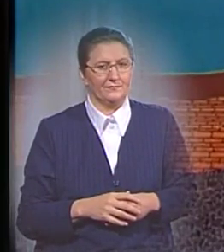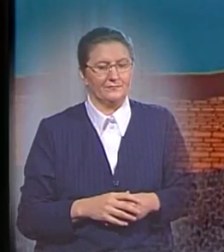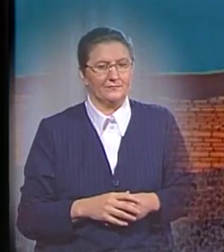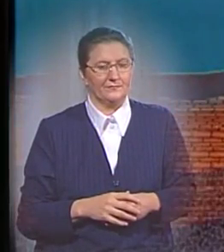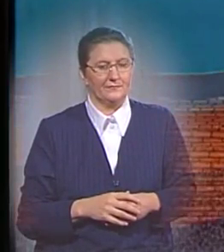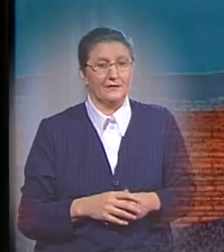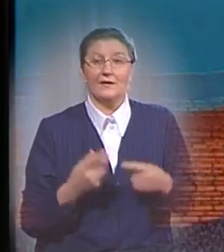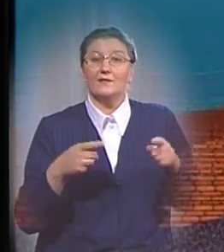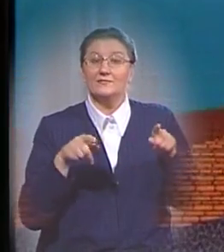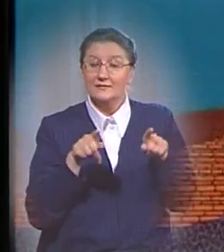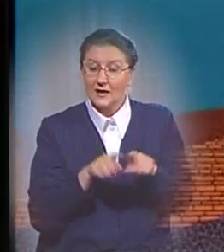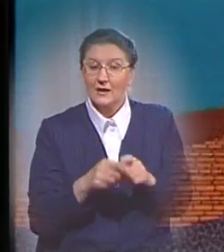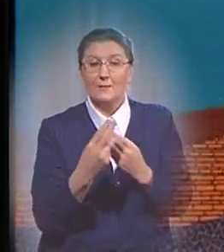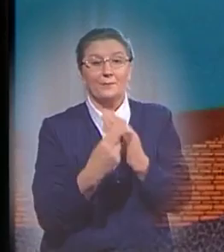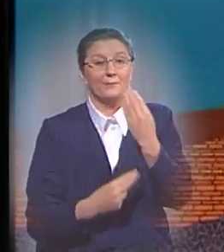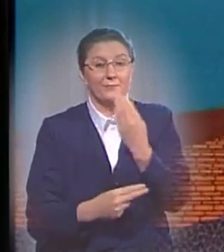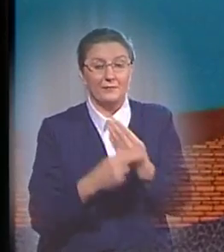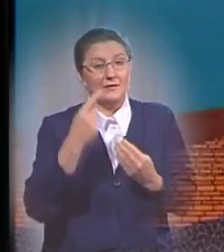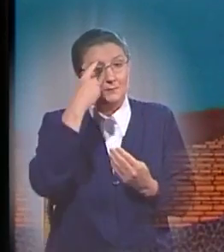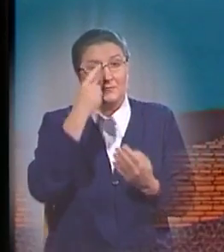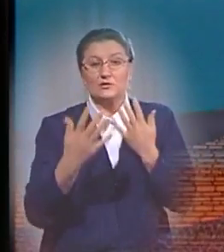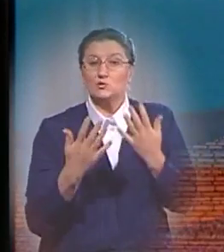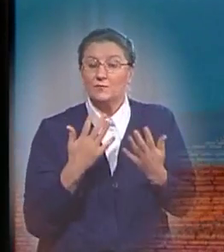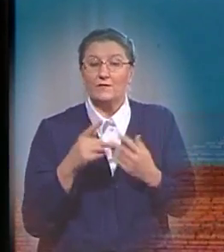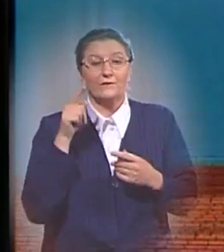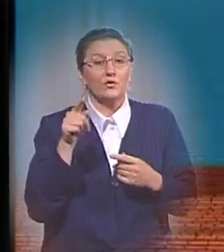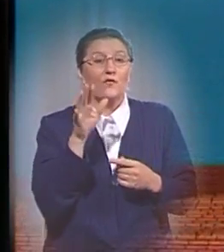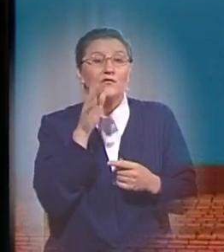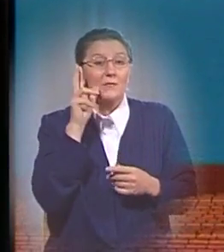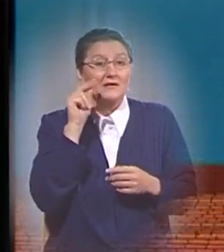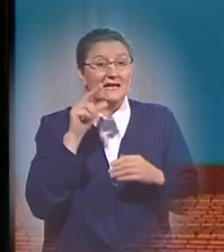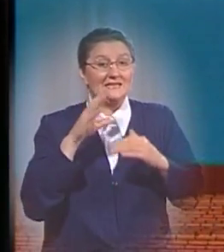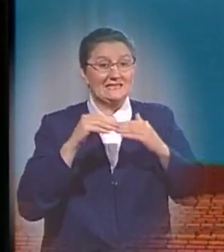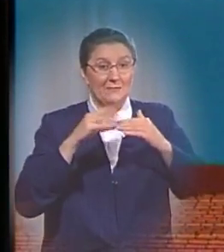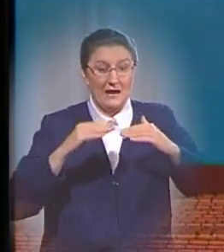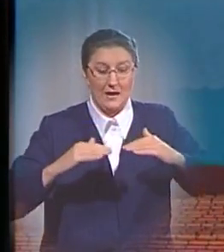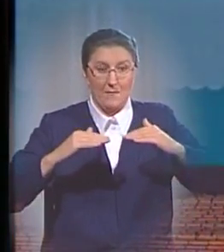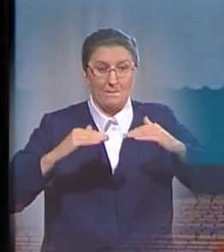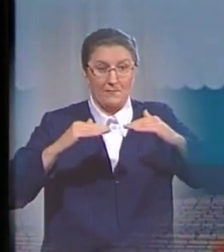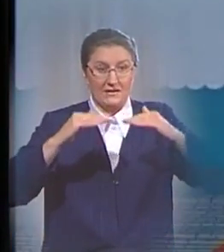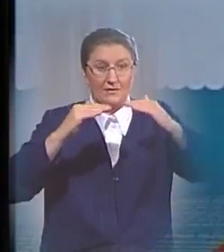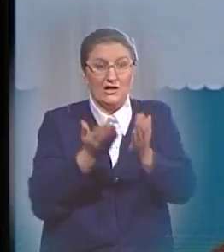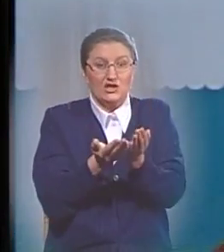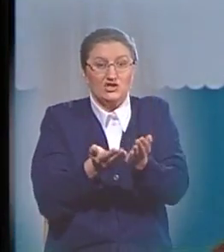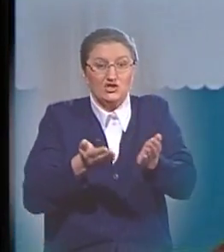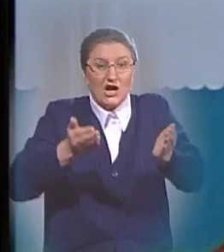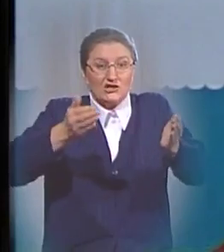Таким образом, в Библии подразумевается, что в то время, как земля поднималась, чаши океанов опускались.